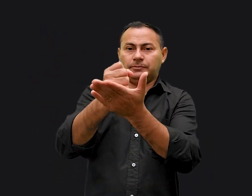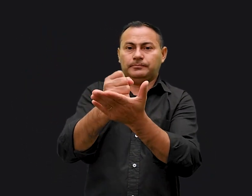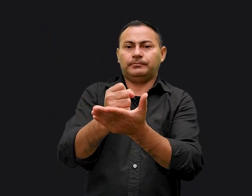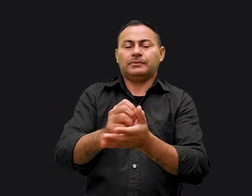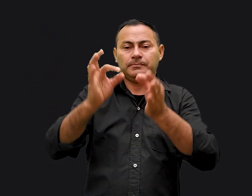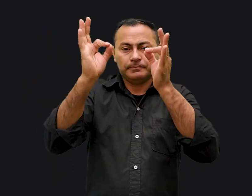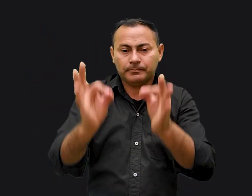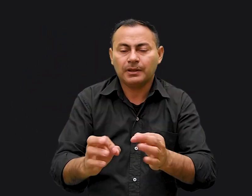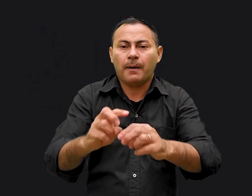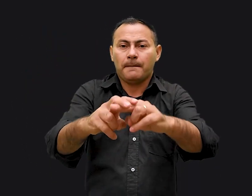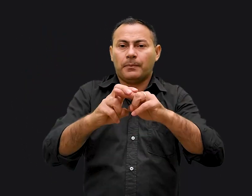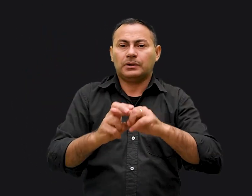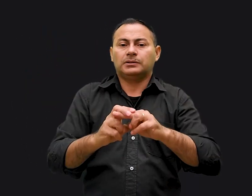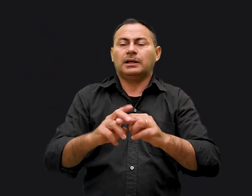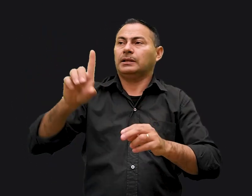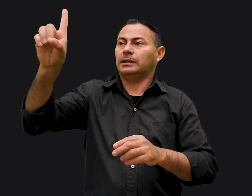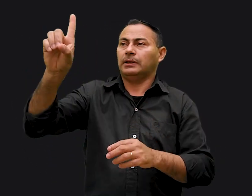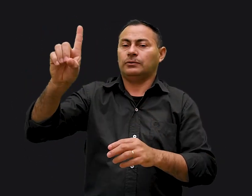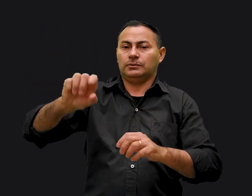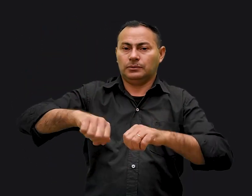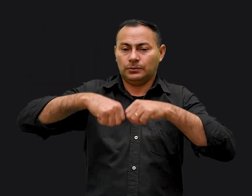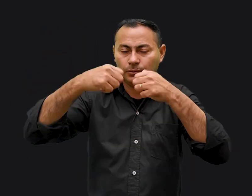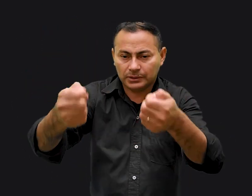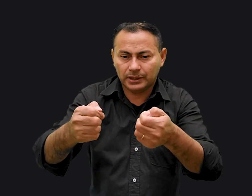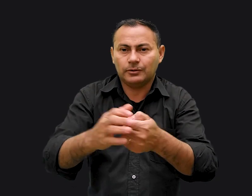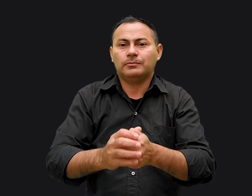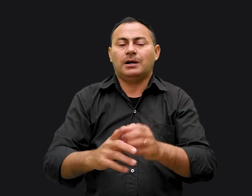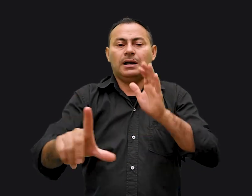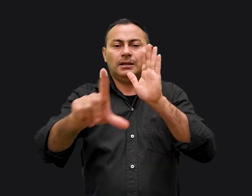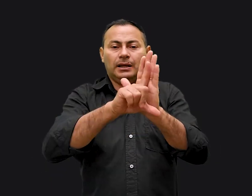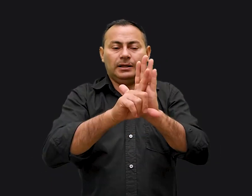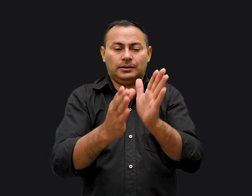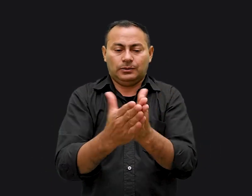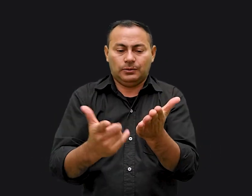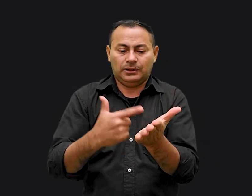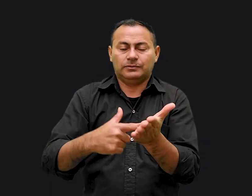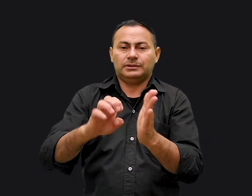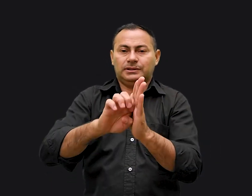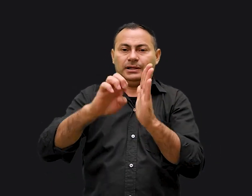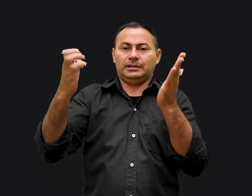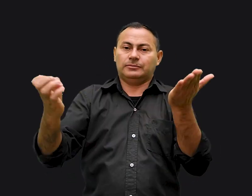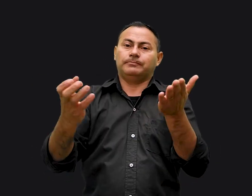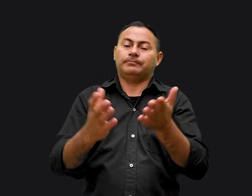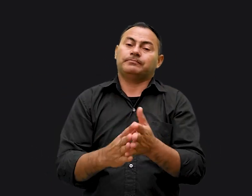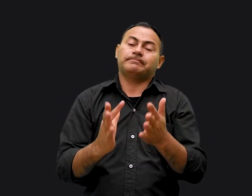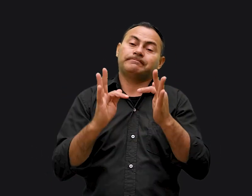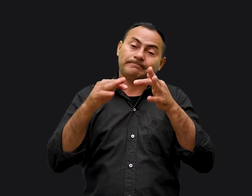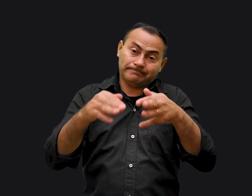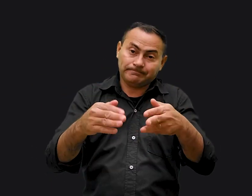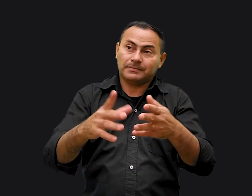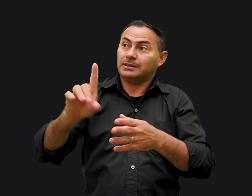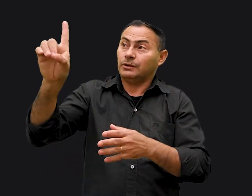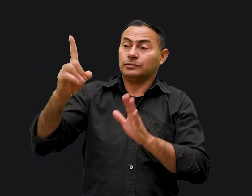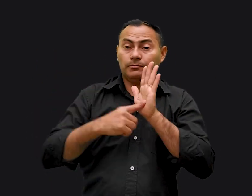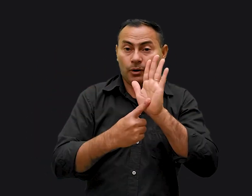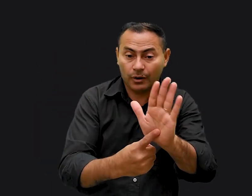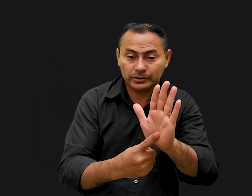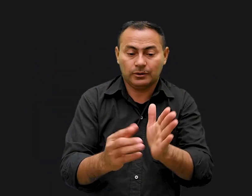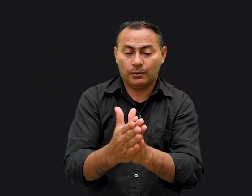É exatamente por isso que Deus nos deu tantas leis no livro de Êxodo E então finalmente Deus mostra-nos no